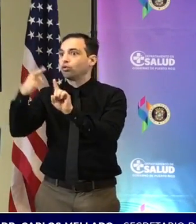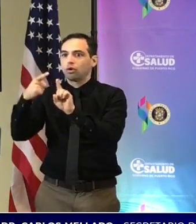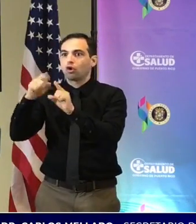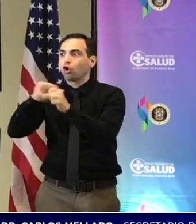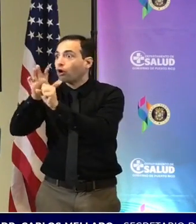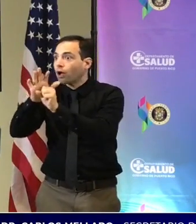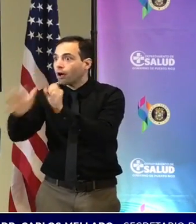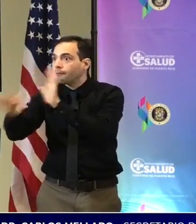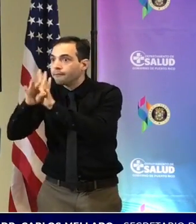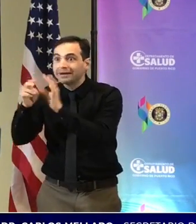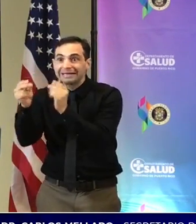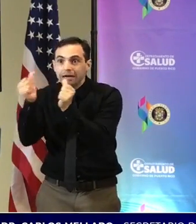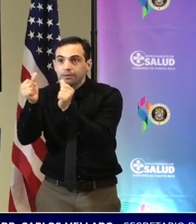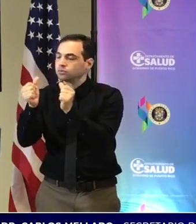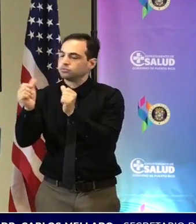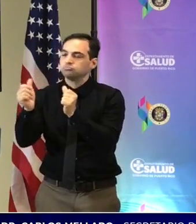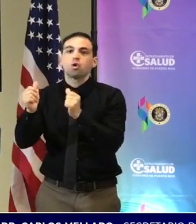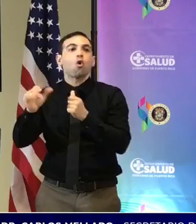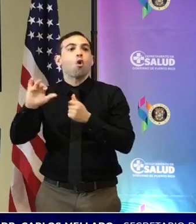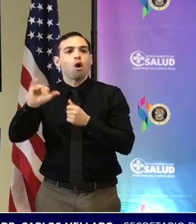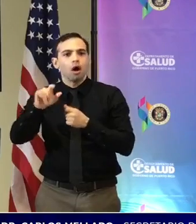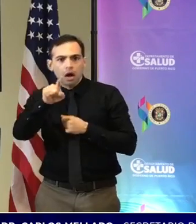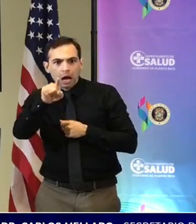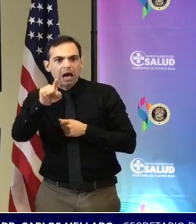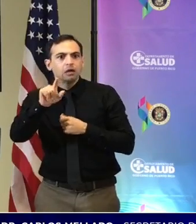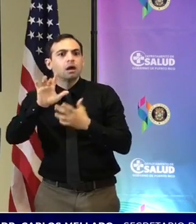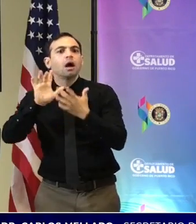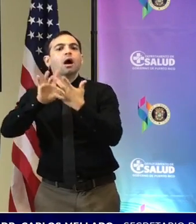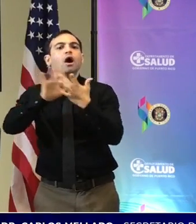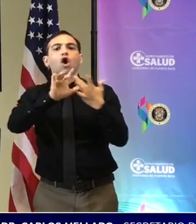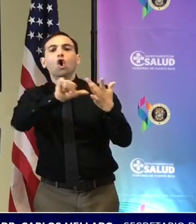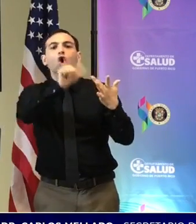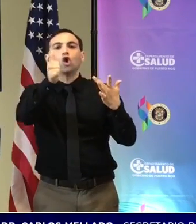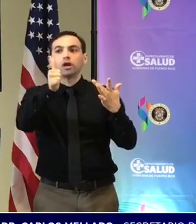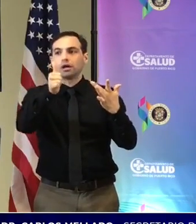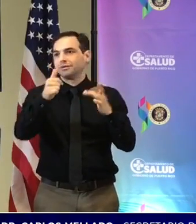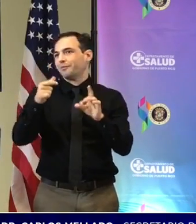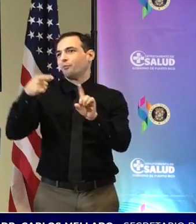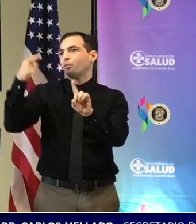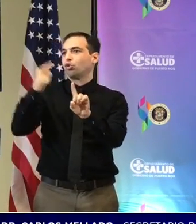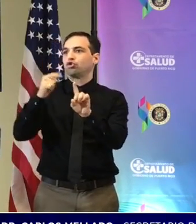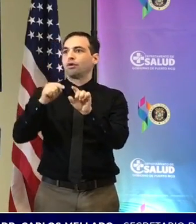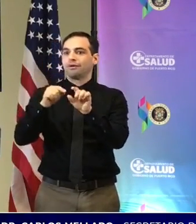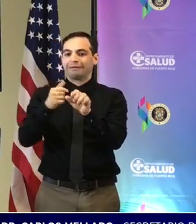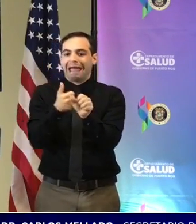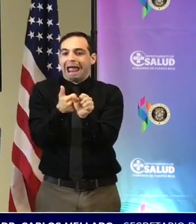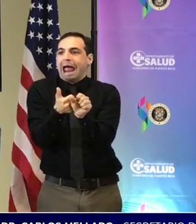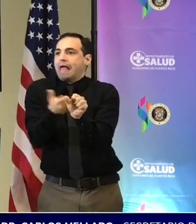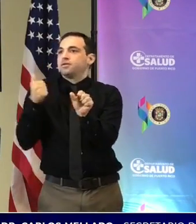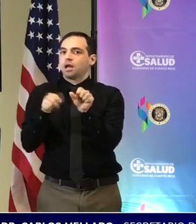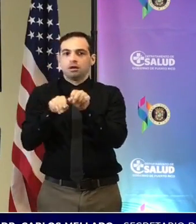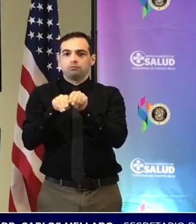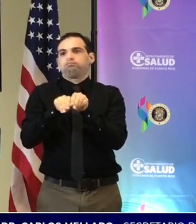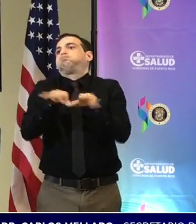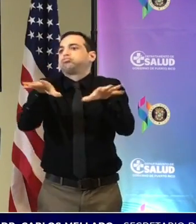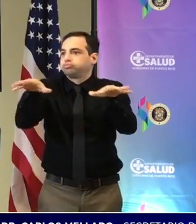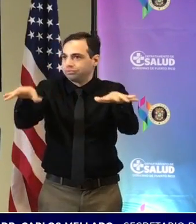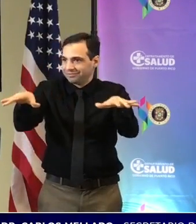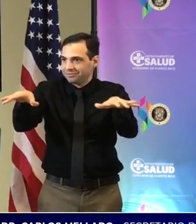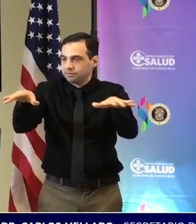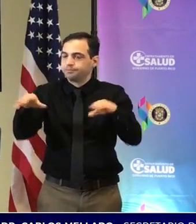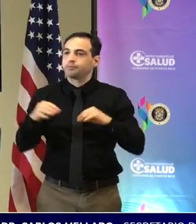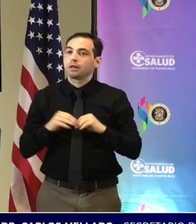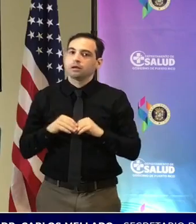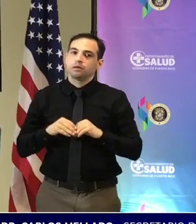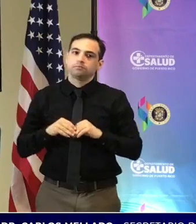solo el sistema de rastreo a tiempo para evitar la propagación del COVID, obviamente la